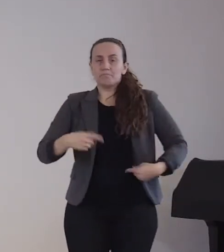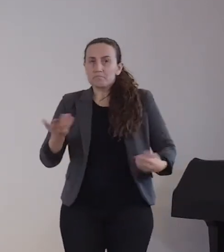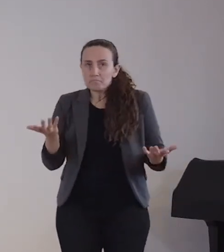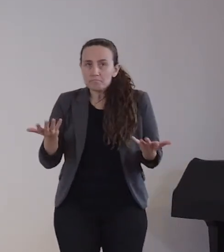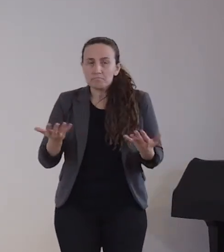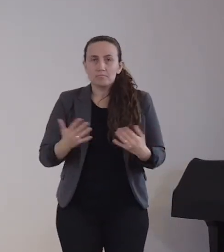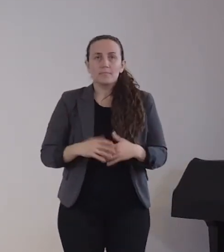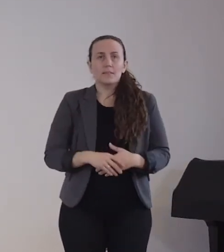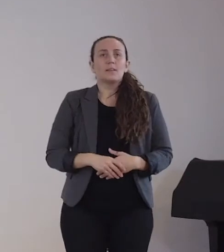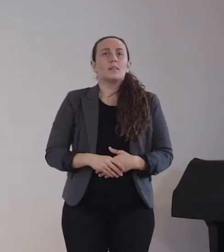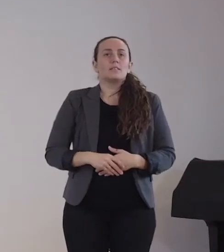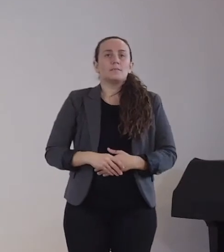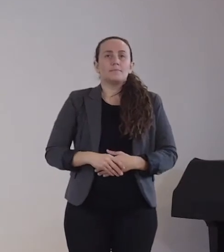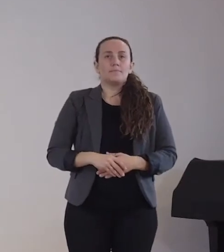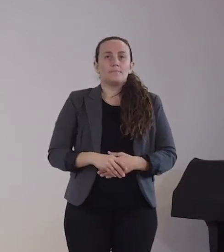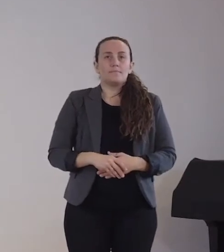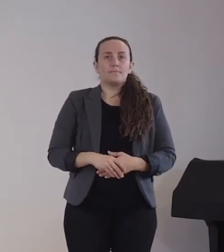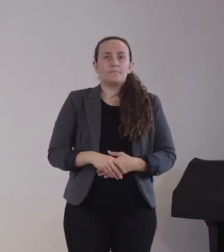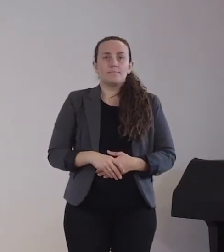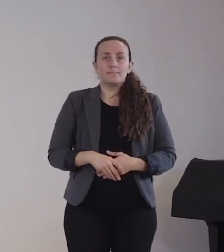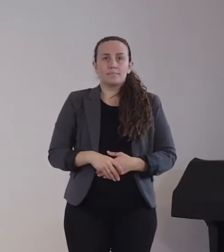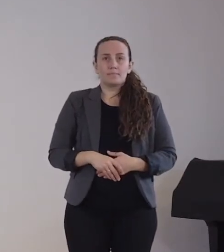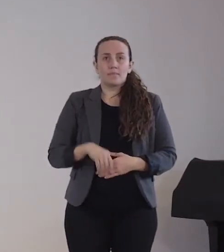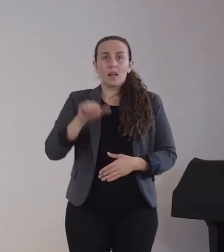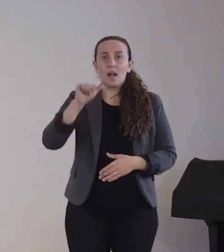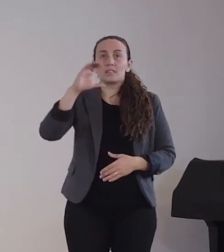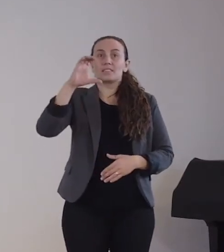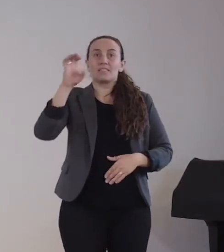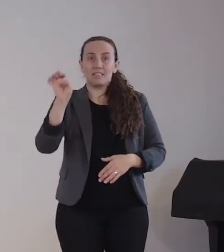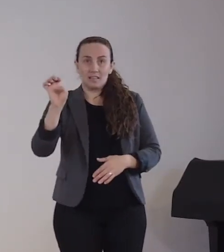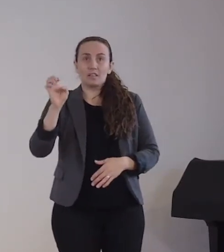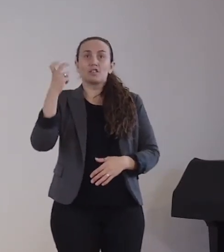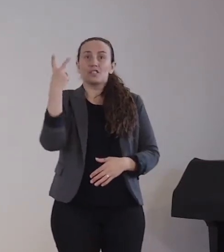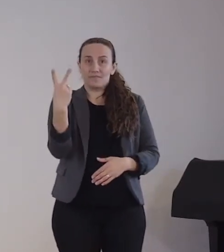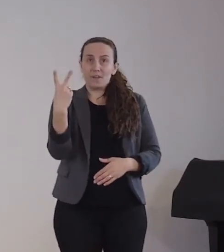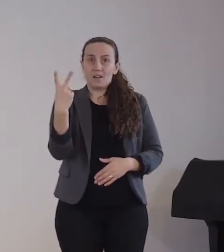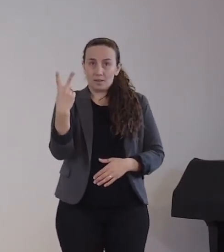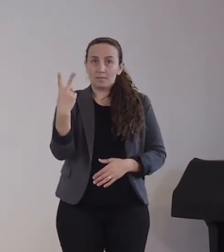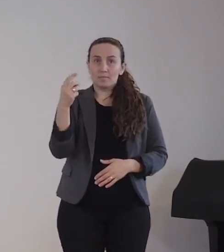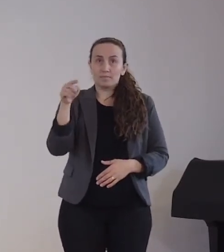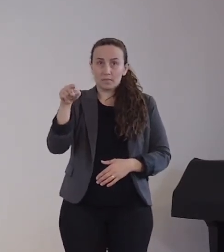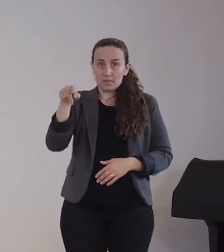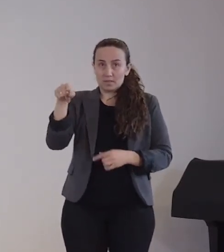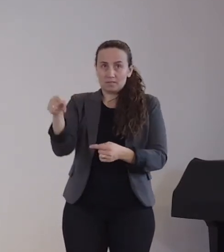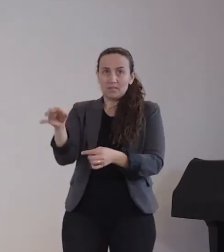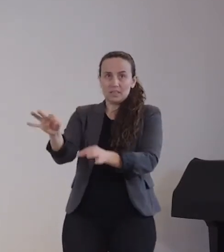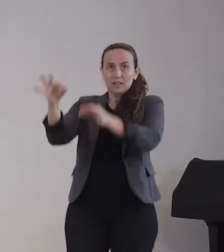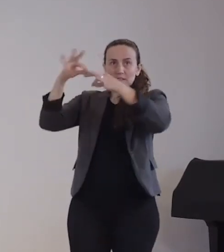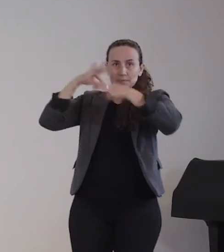ist, wie gesagt, der sogenannte ACE2-Rezeptor, der in vielen verschiedenen Organen im Körper vorkommt.